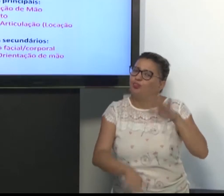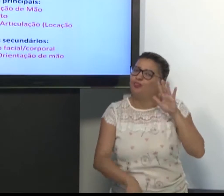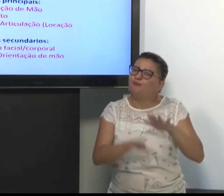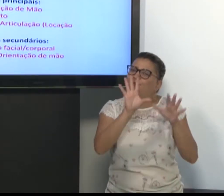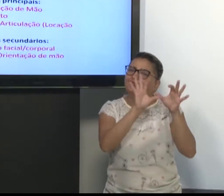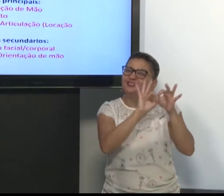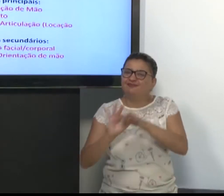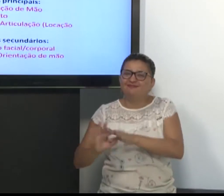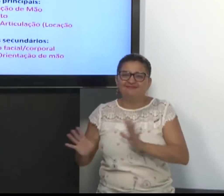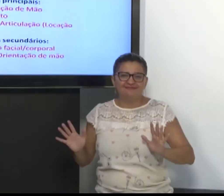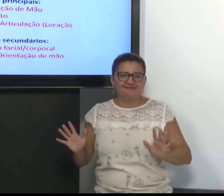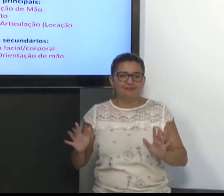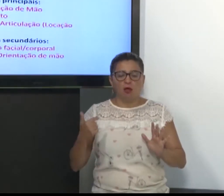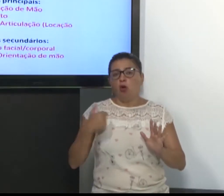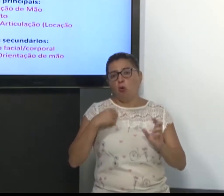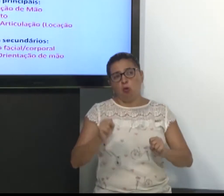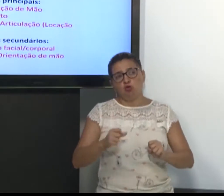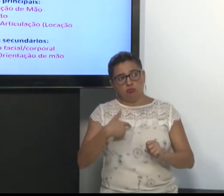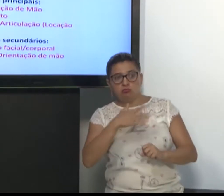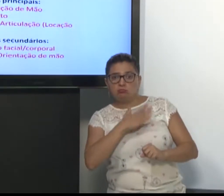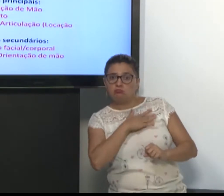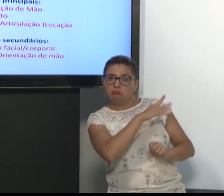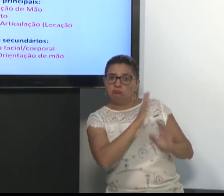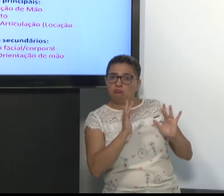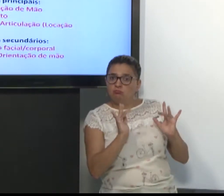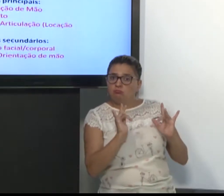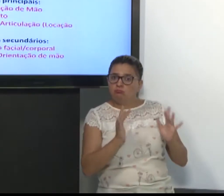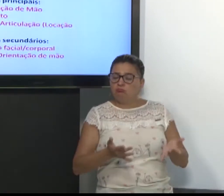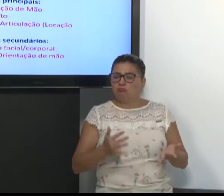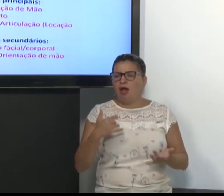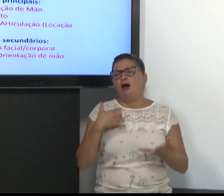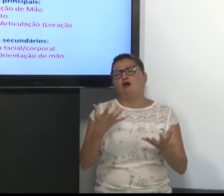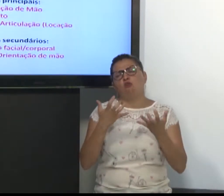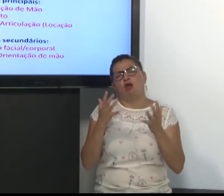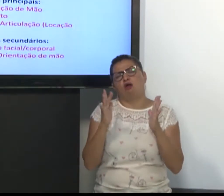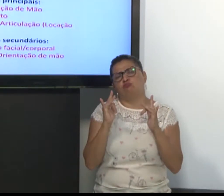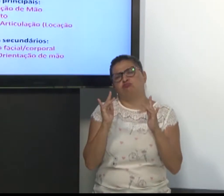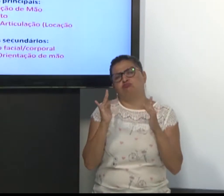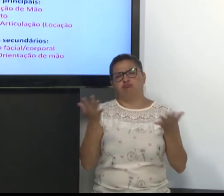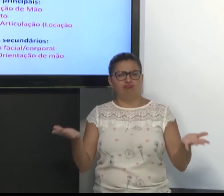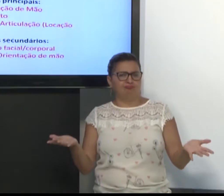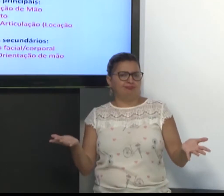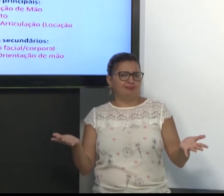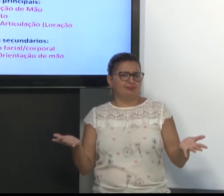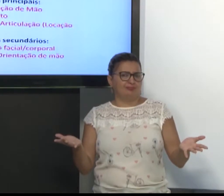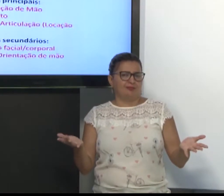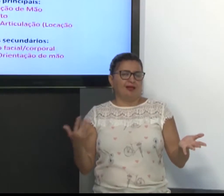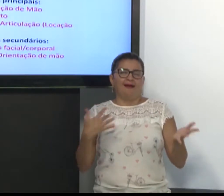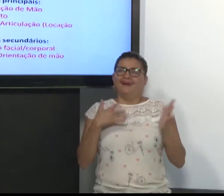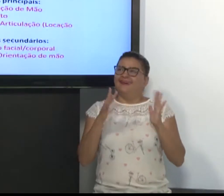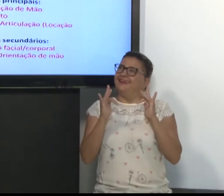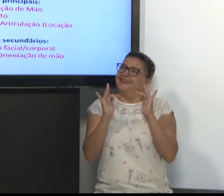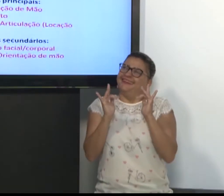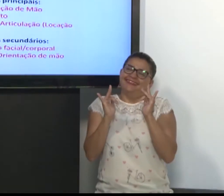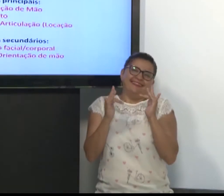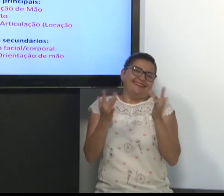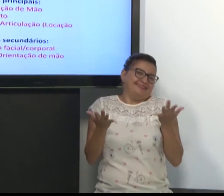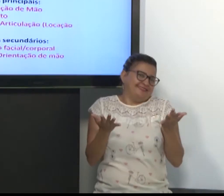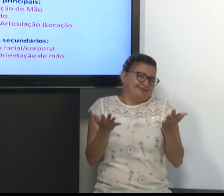Porque eu posso gostar do meu namorado. Ah, eu quero um namorado. Ah, eu estou namorando. Então, vai depender do